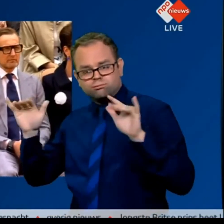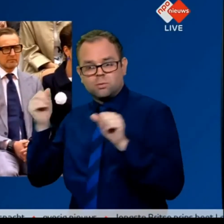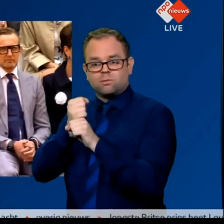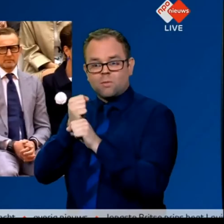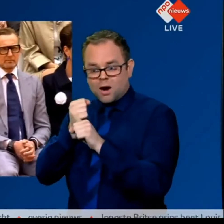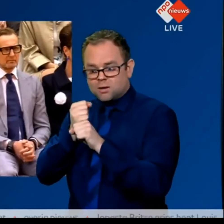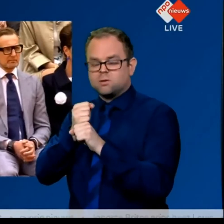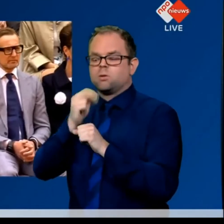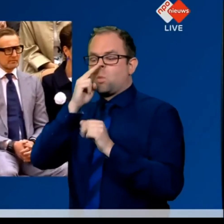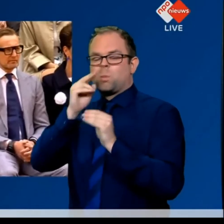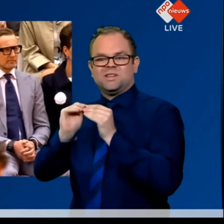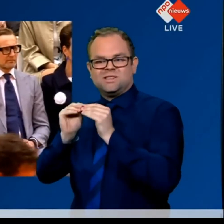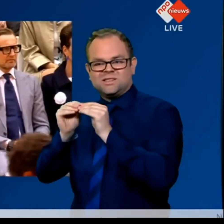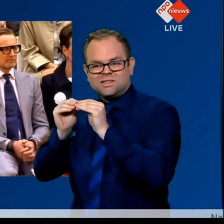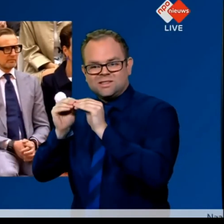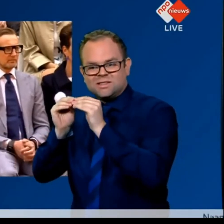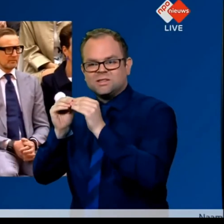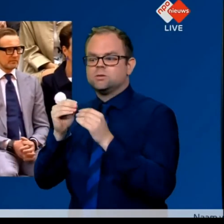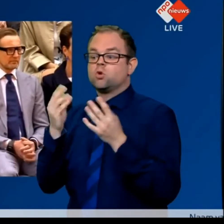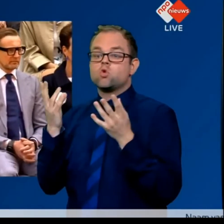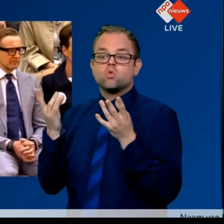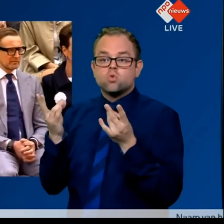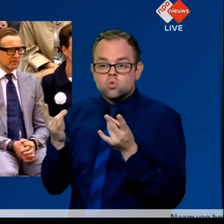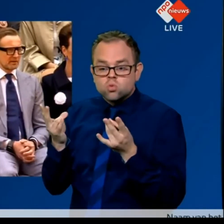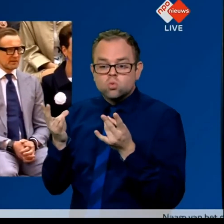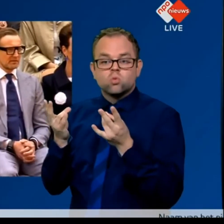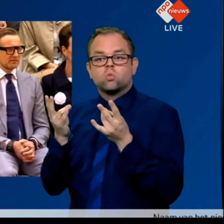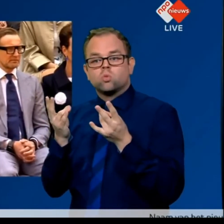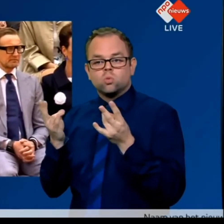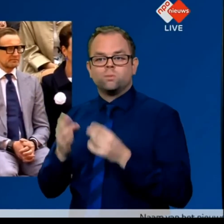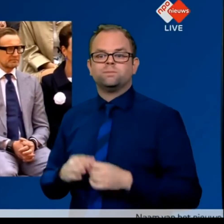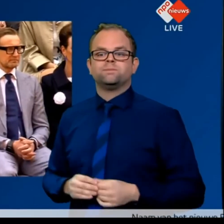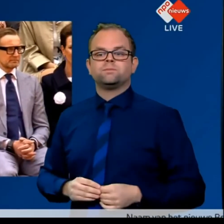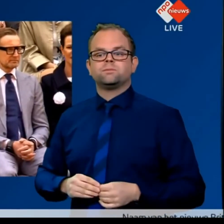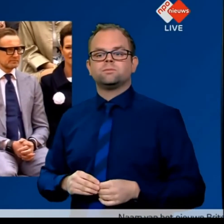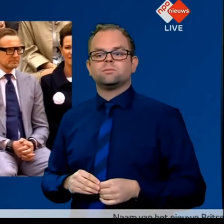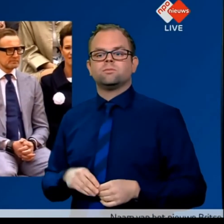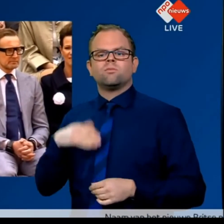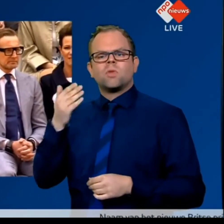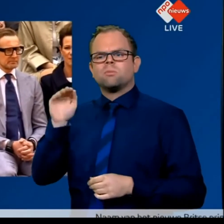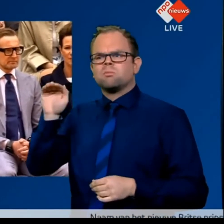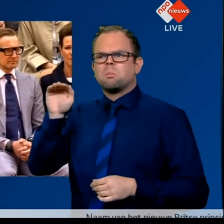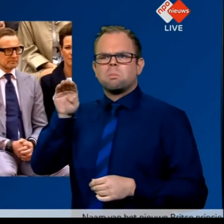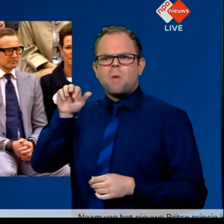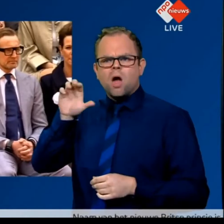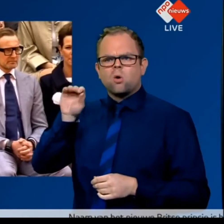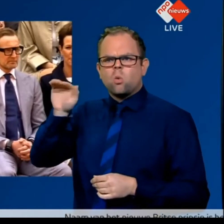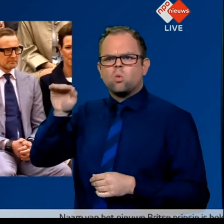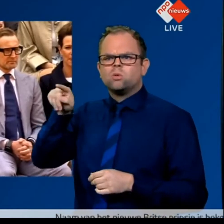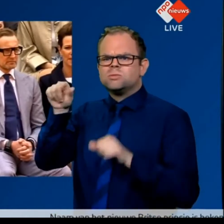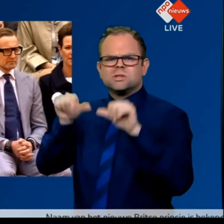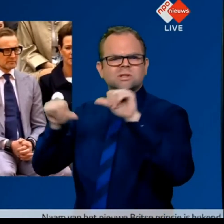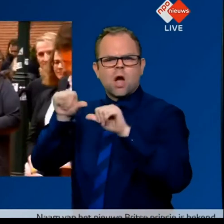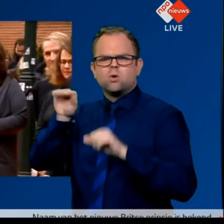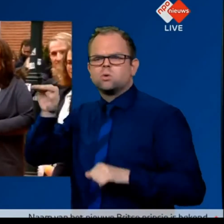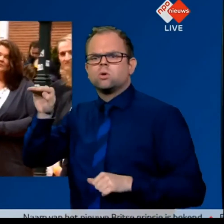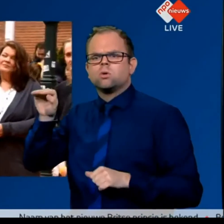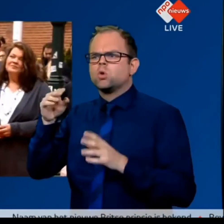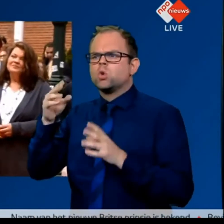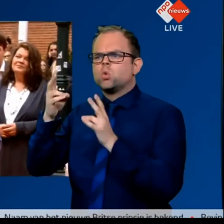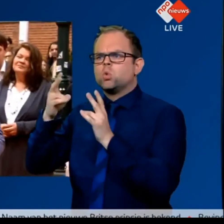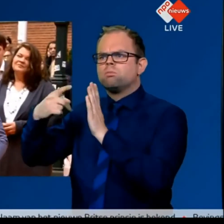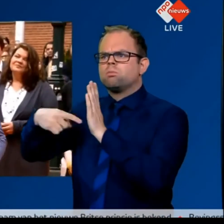Paco? Paco? Ja. Paco, kun jij ons vertellen hoe wij in het lab zo'n moleculaire motor maken? Nou, die